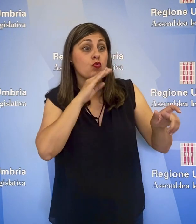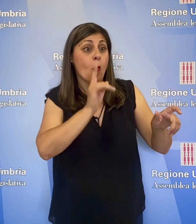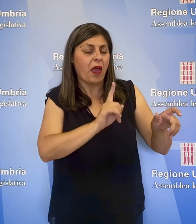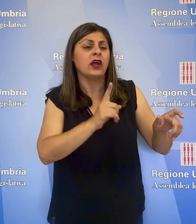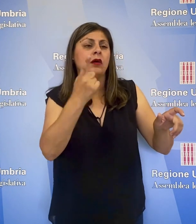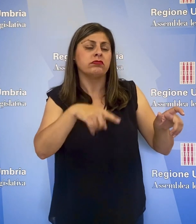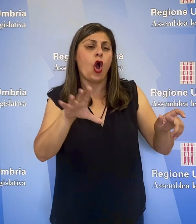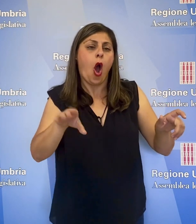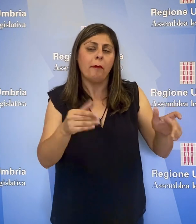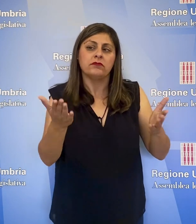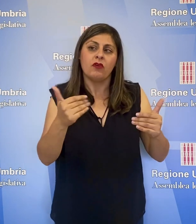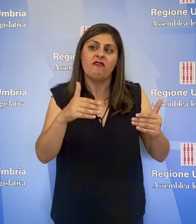numericamente sufficiente.